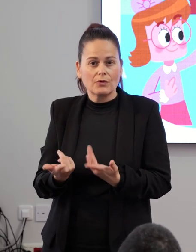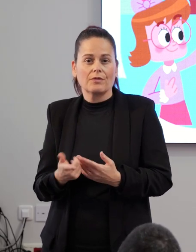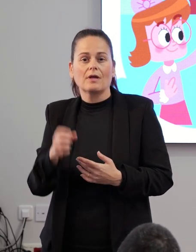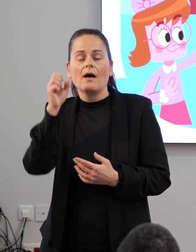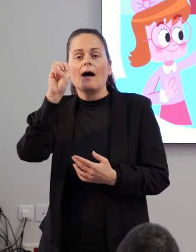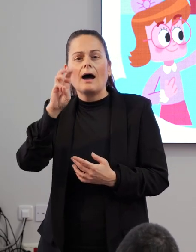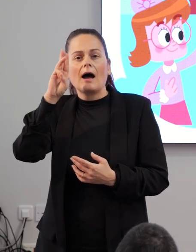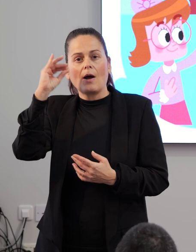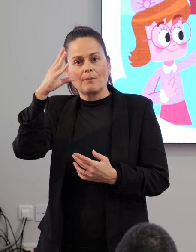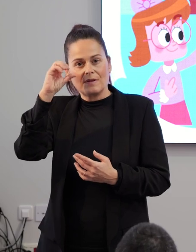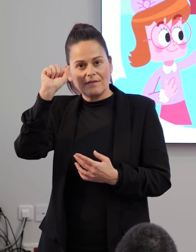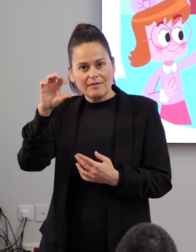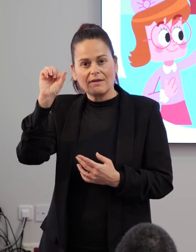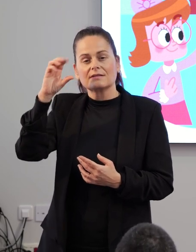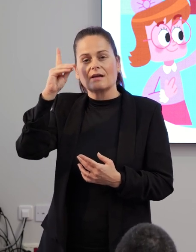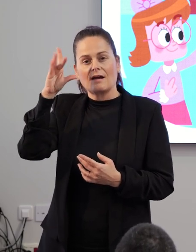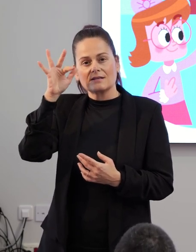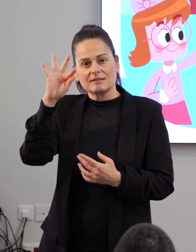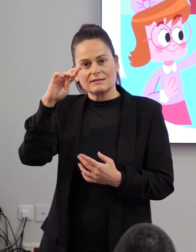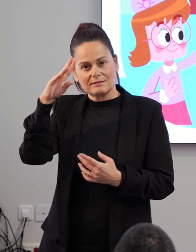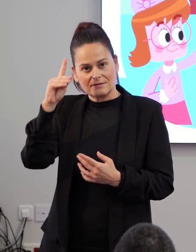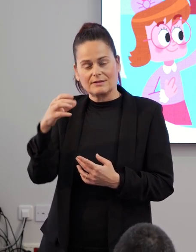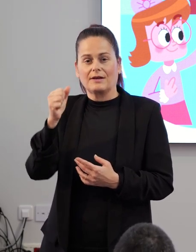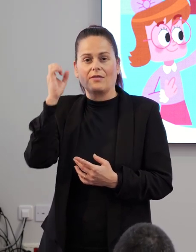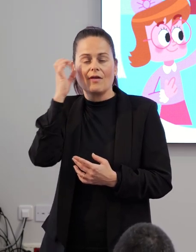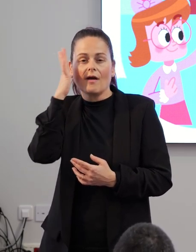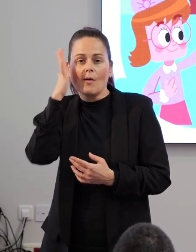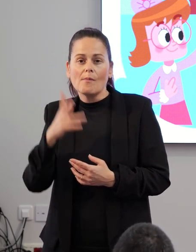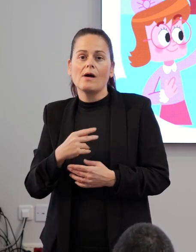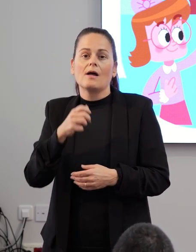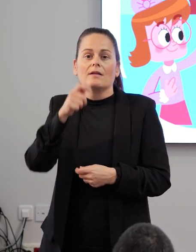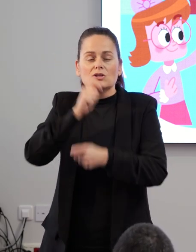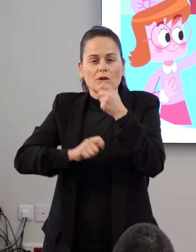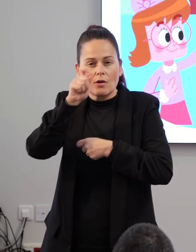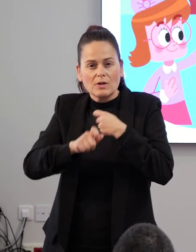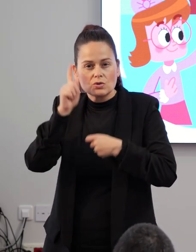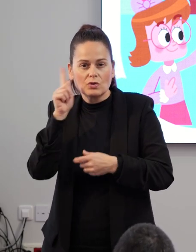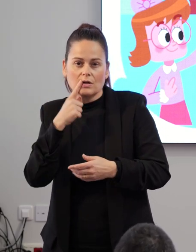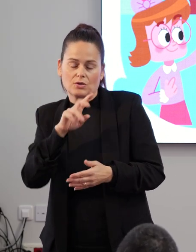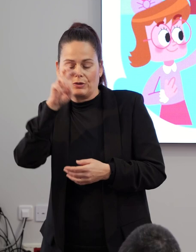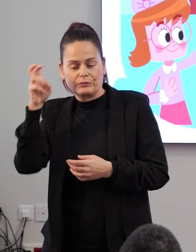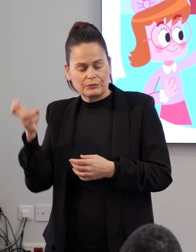ÁPICES, ASIDO, ASTRADE, ASTUFANDID, ASTEMUR, APANDAS, ODICAR, etc.